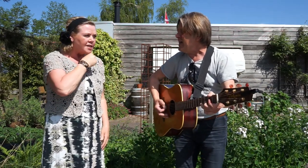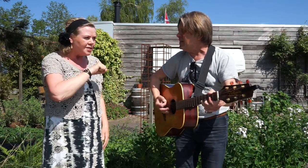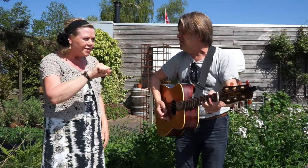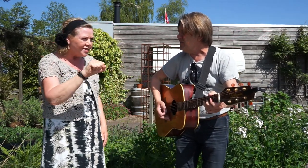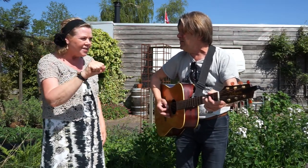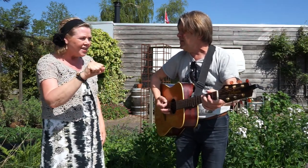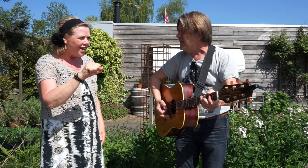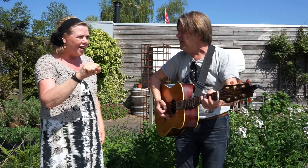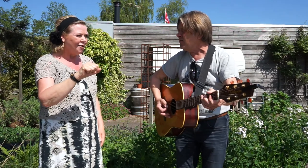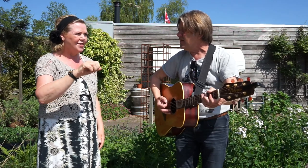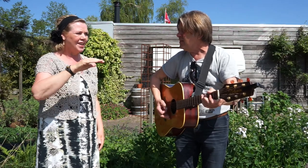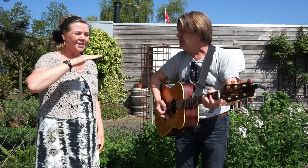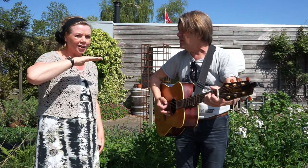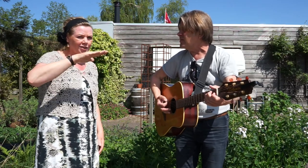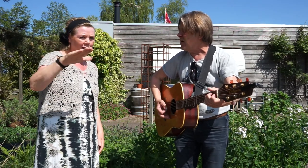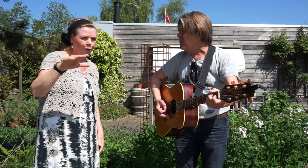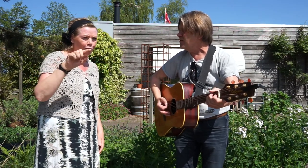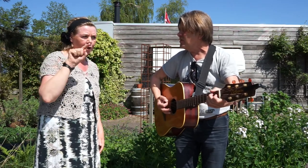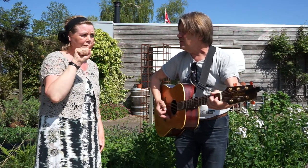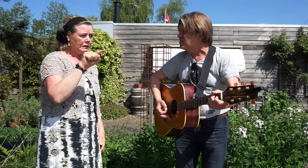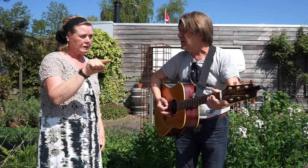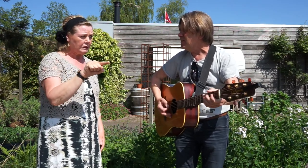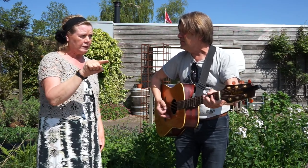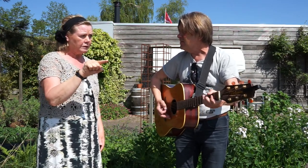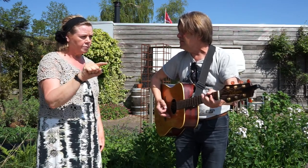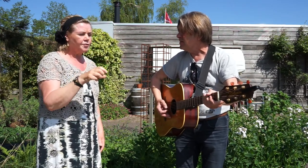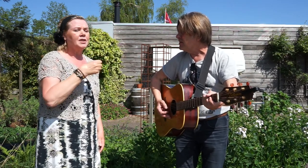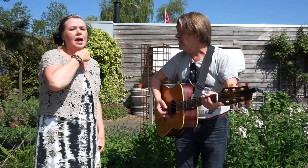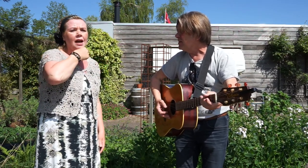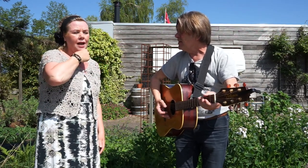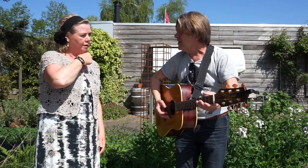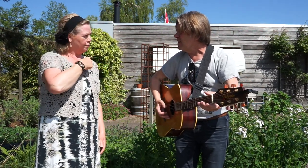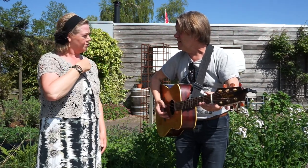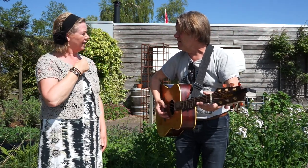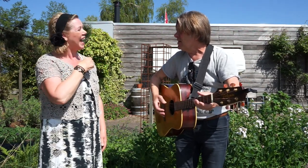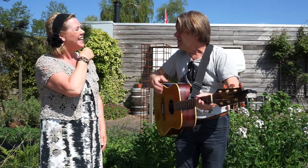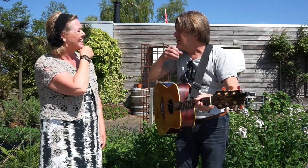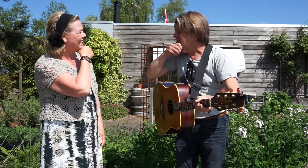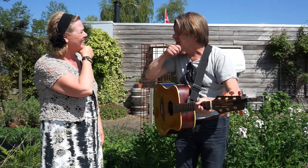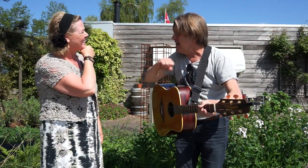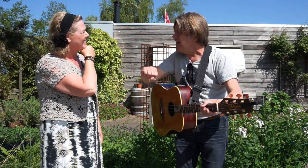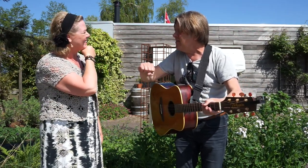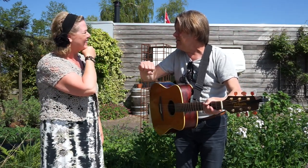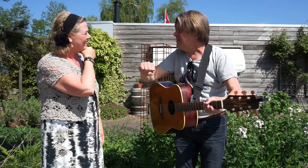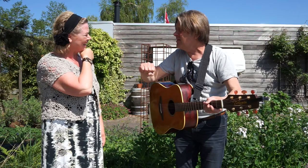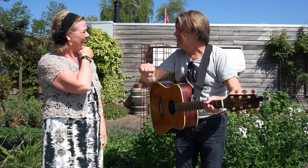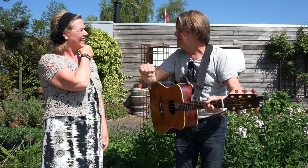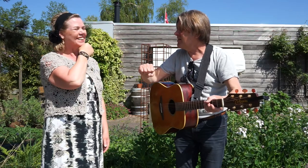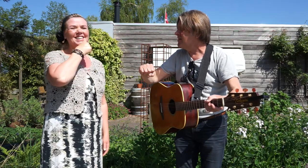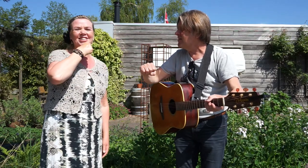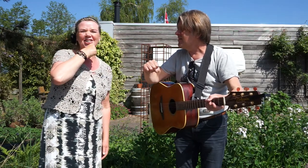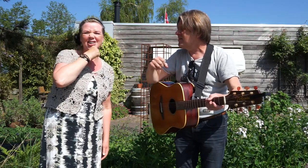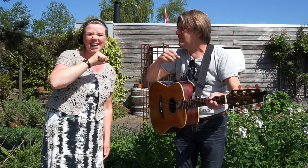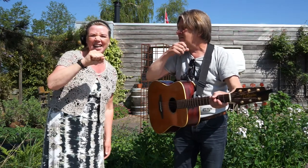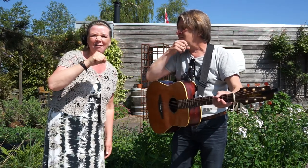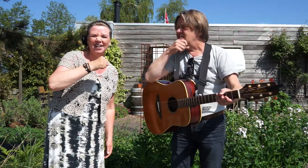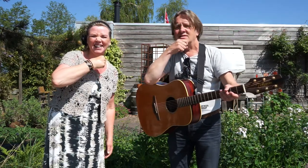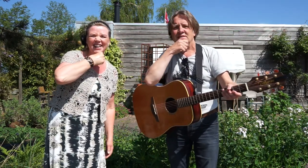Geitje heeft in de tuin gezeten. Geitje, Geitje. Ja, dat is het sekje van de